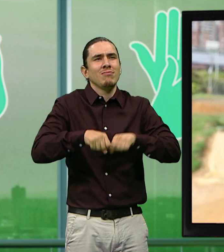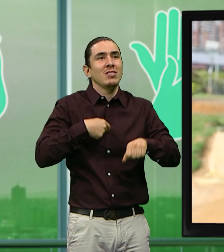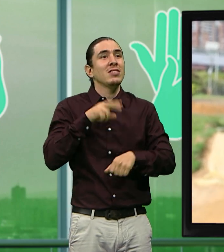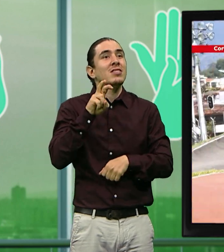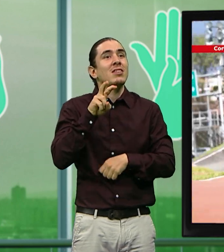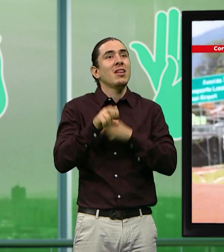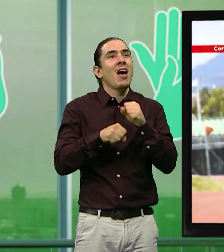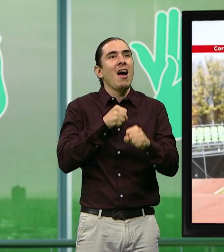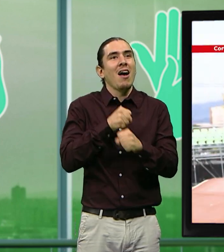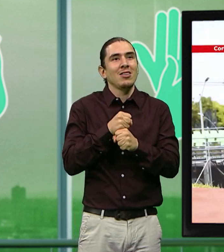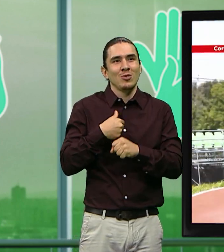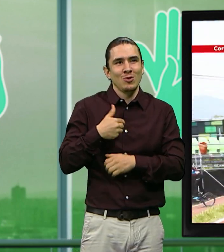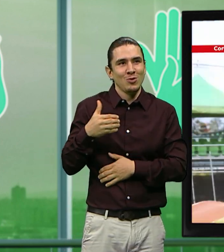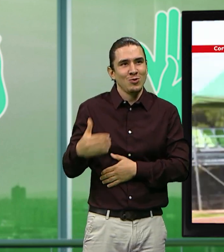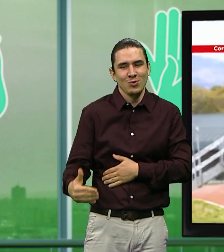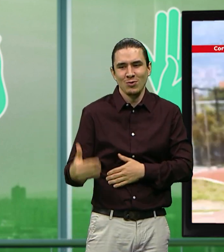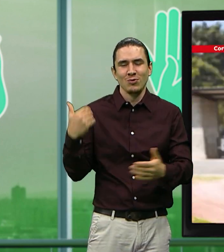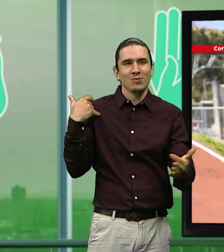siete años que llevan.